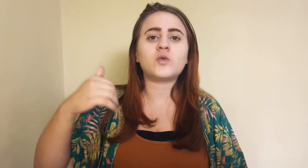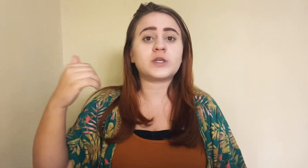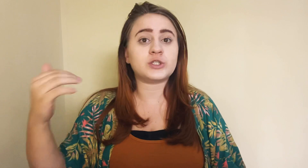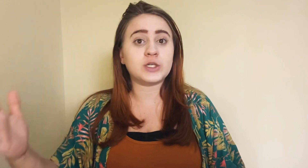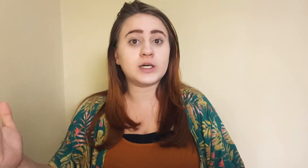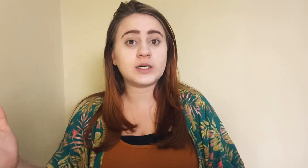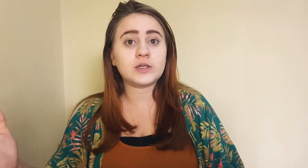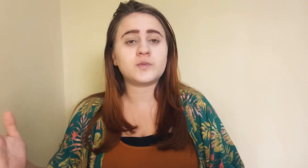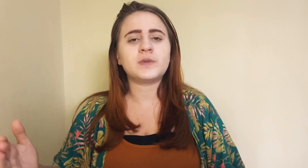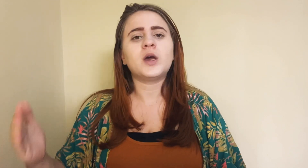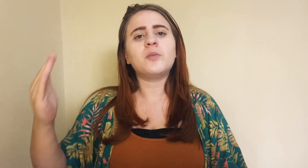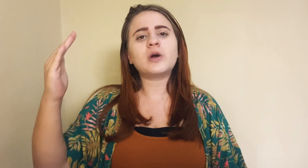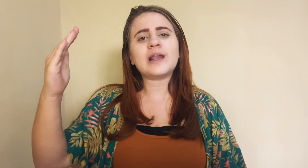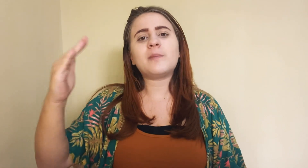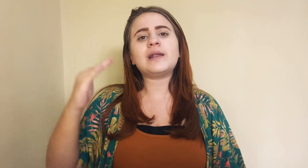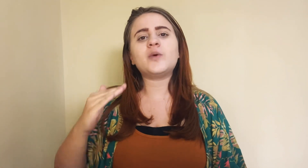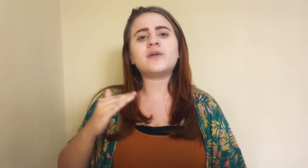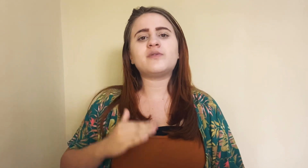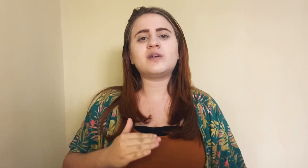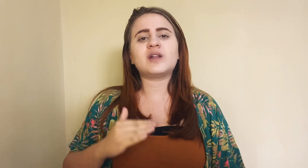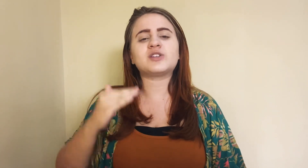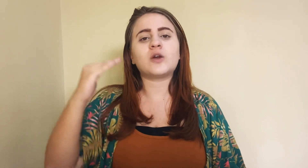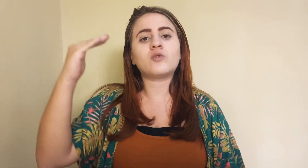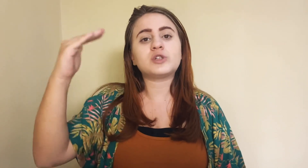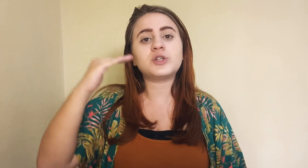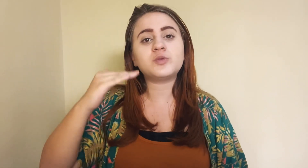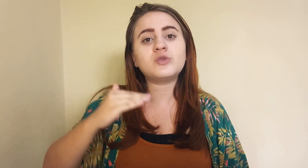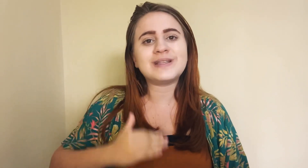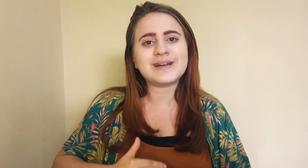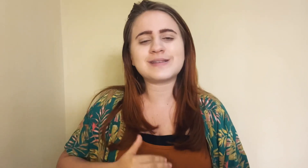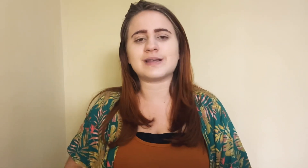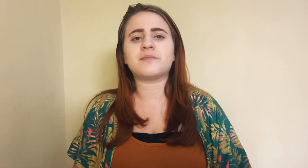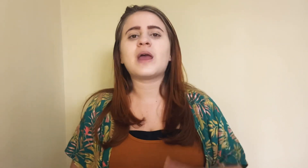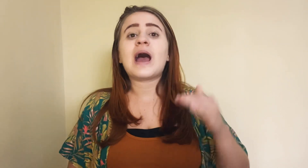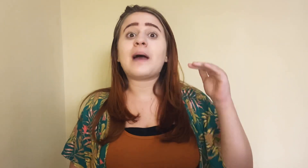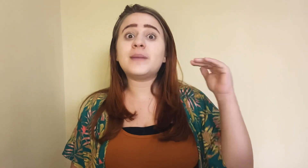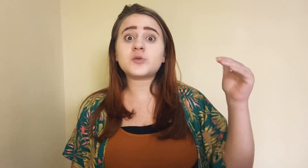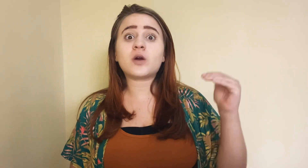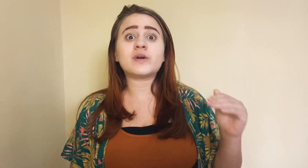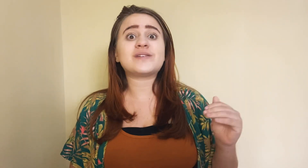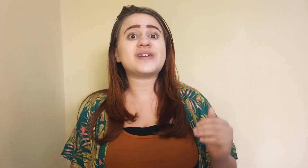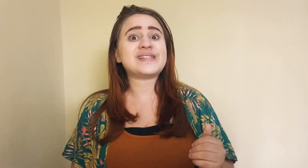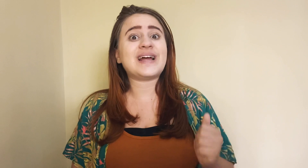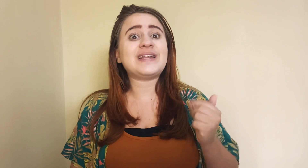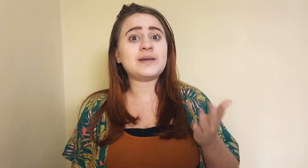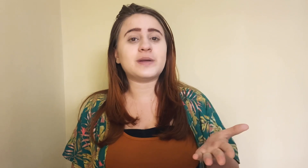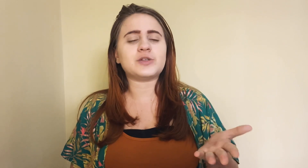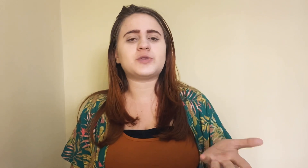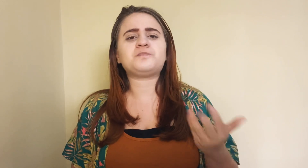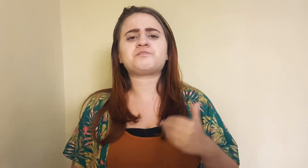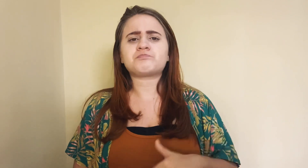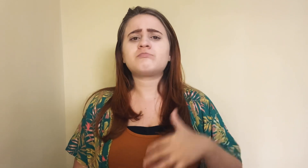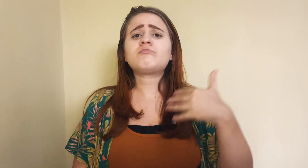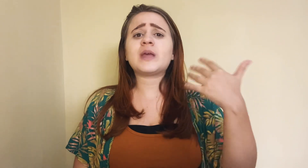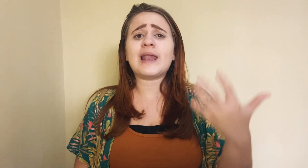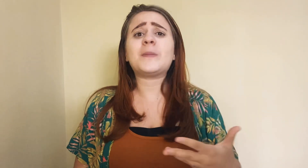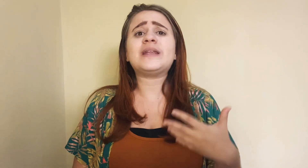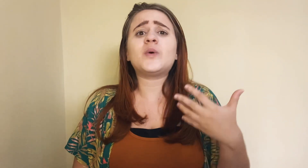outras ganham. Porque ela é uma língua viva, ela está em constante mudança. A mesma coisa vai ser a Libras. Ela é uma língua